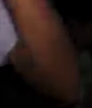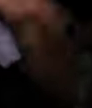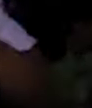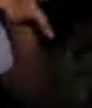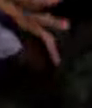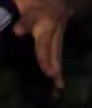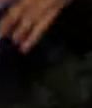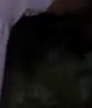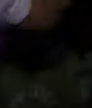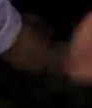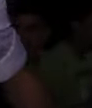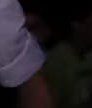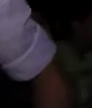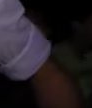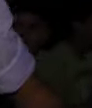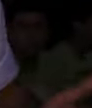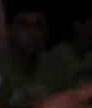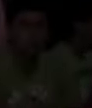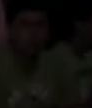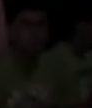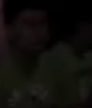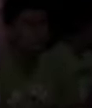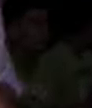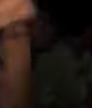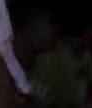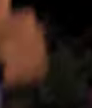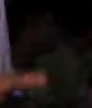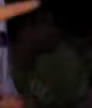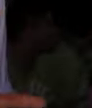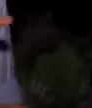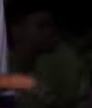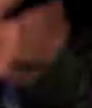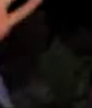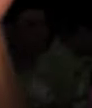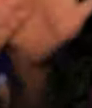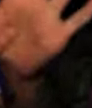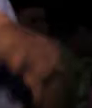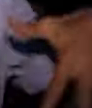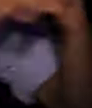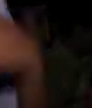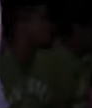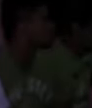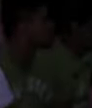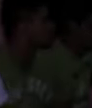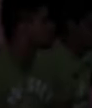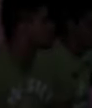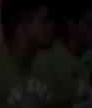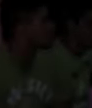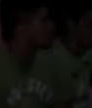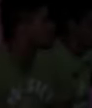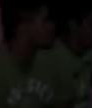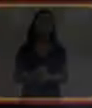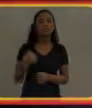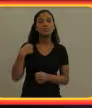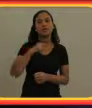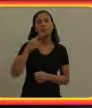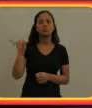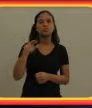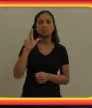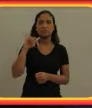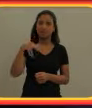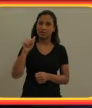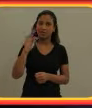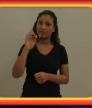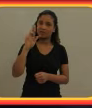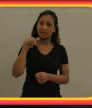visual, a cabeça, as mãos, os braços, todo esse movimento corporal para a inclusão do surdo na música. Meu nome